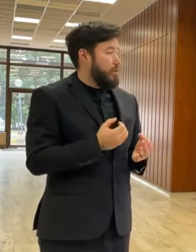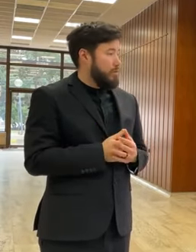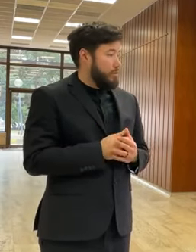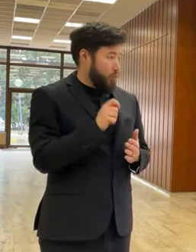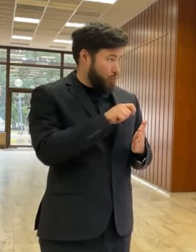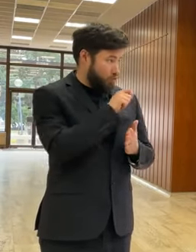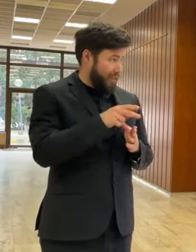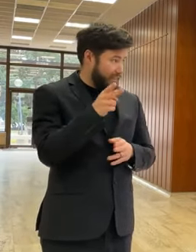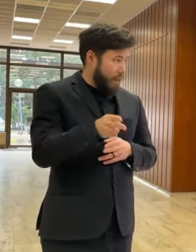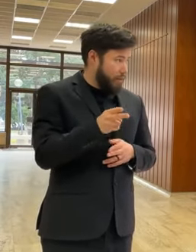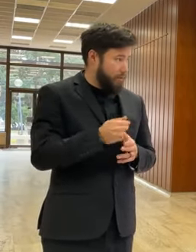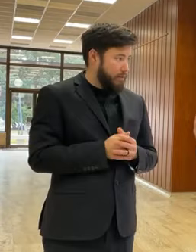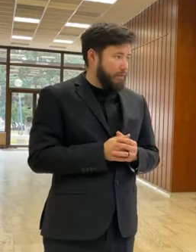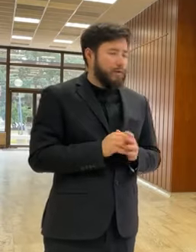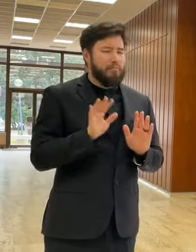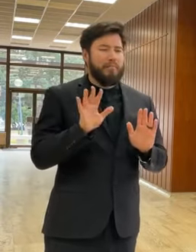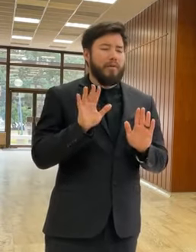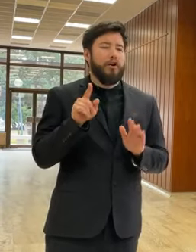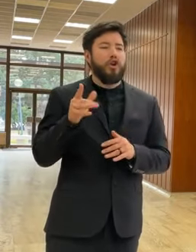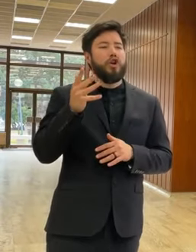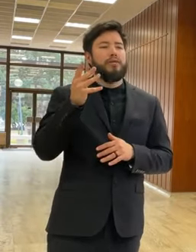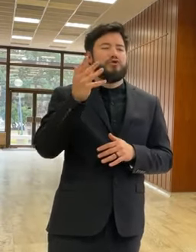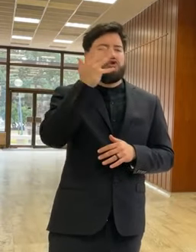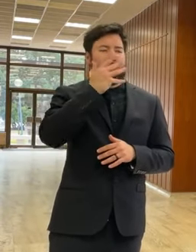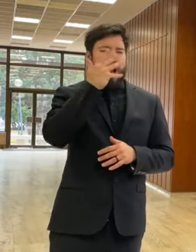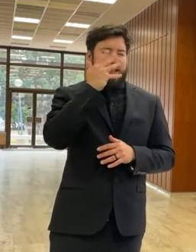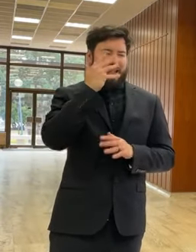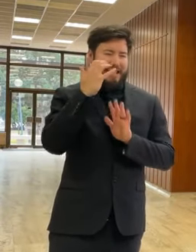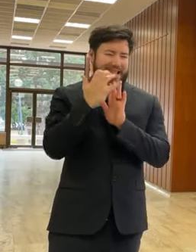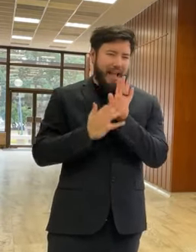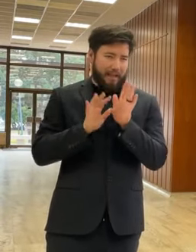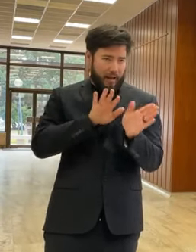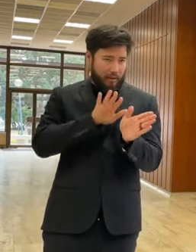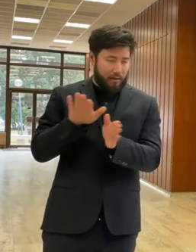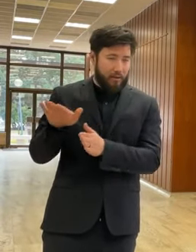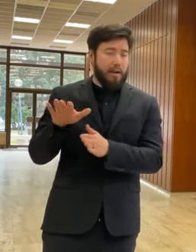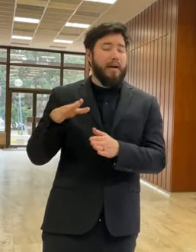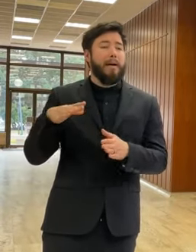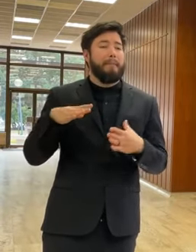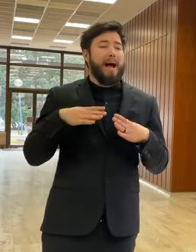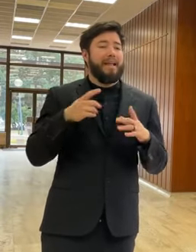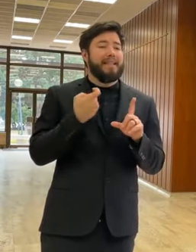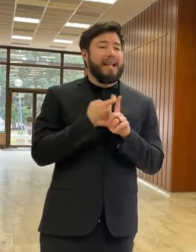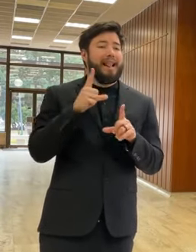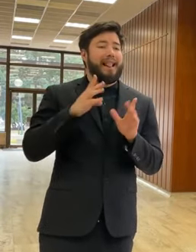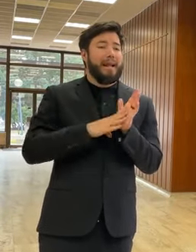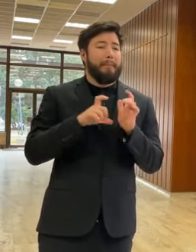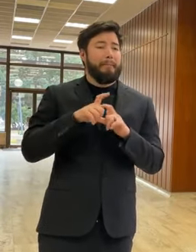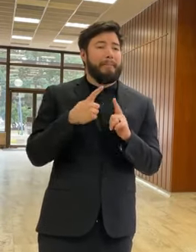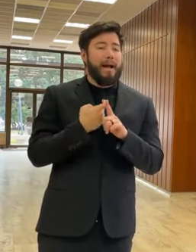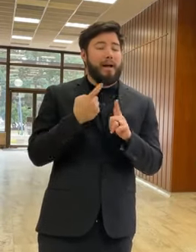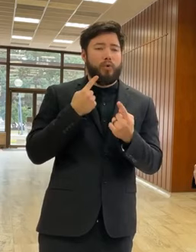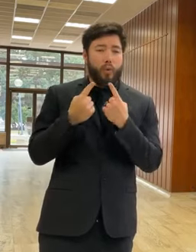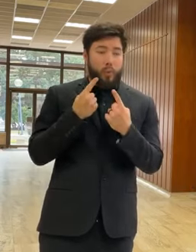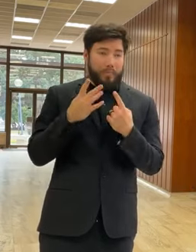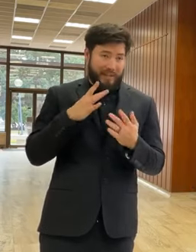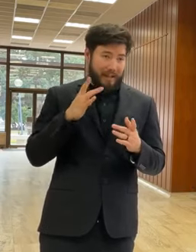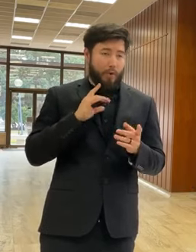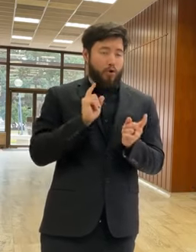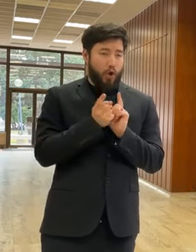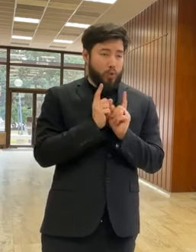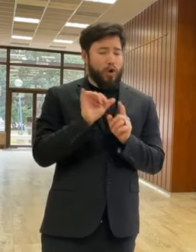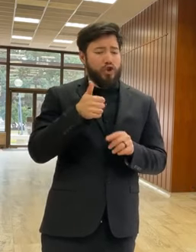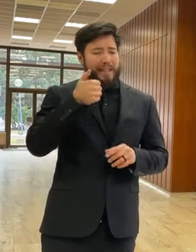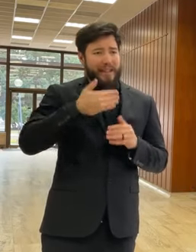čierny scenár. Stále rokujeme s Marcelom Klimekom, aby sme sa dohodli a my pevne veríme, že do týždňa, kedy máme ten